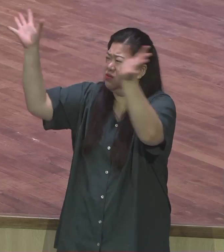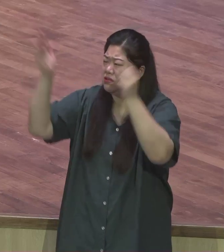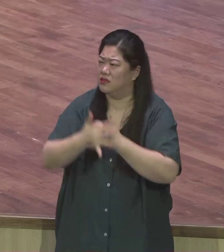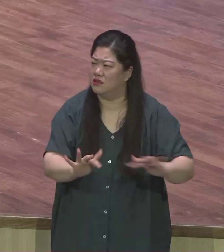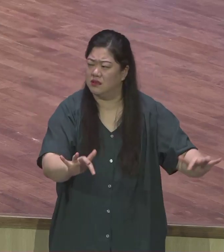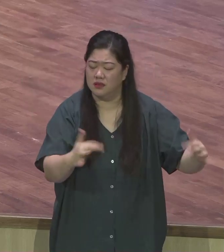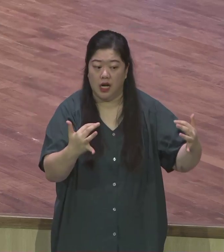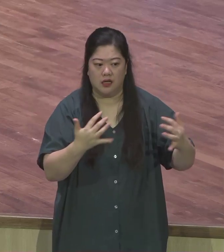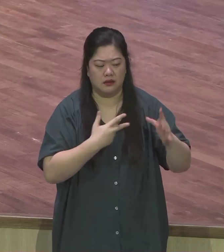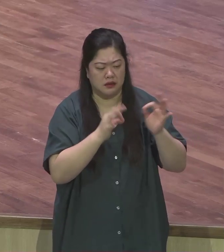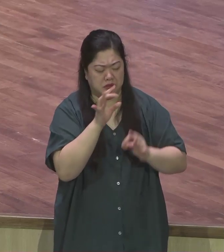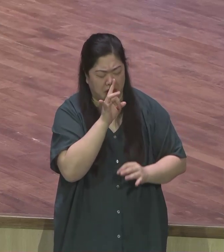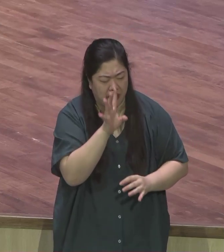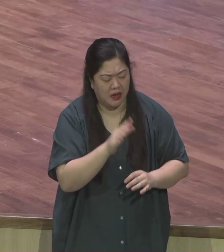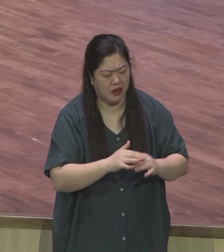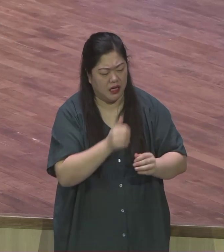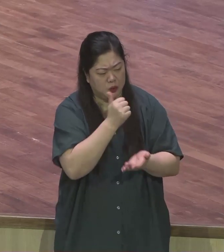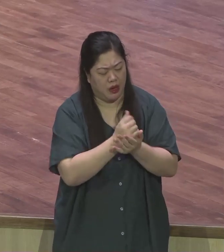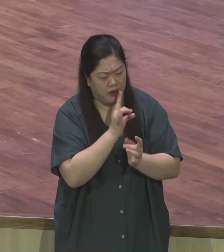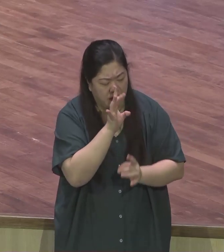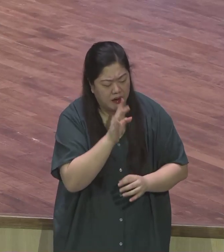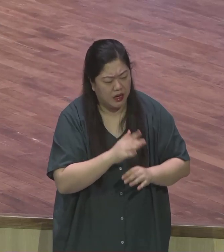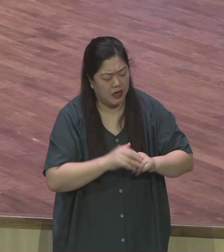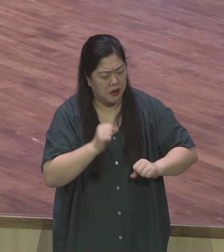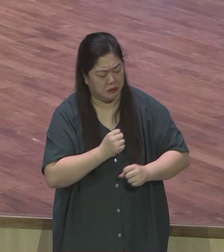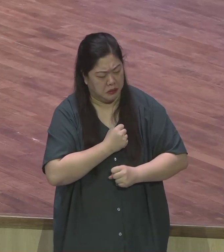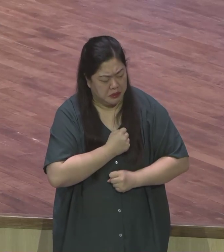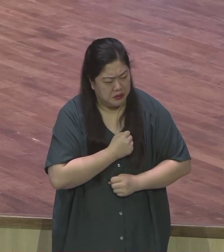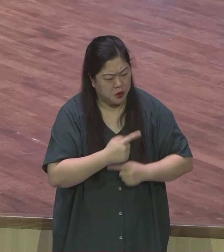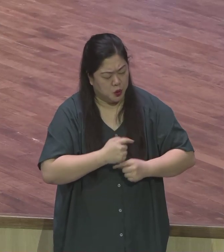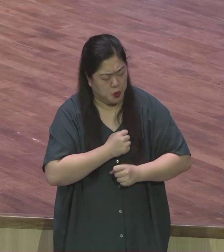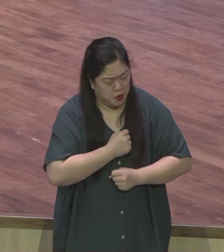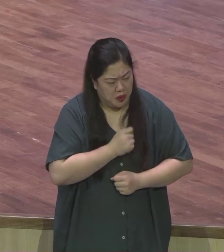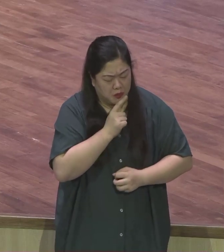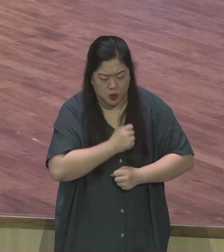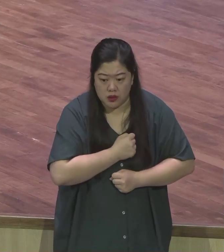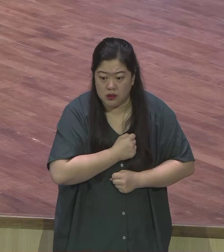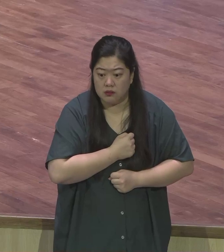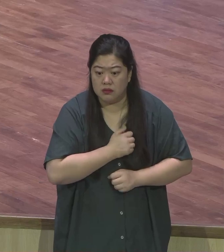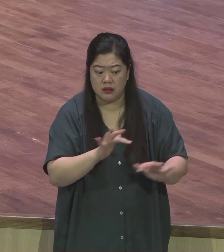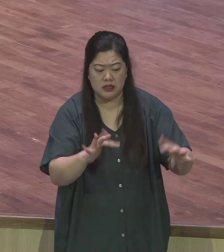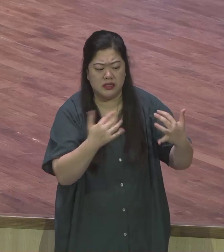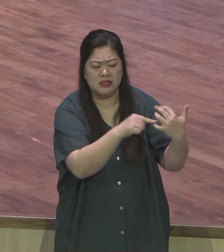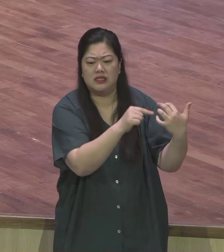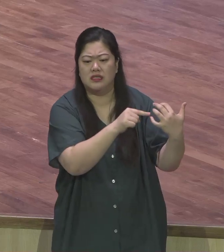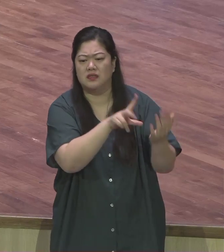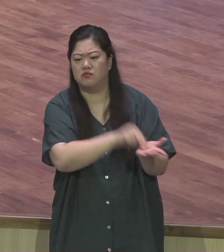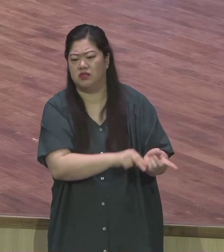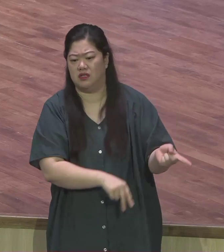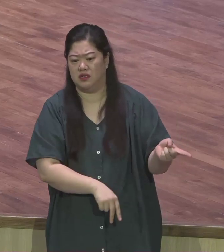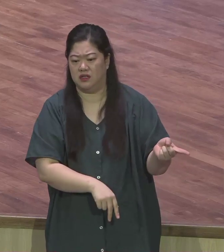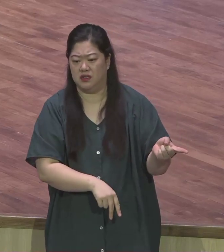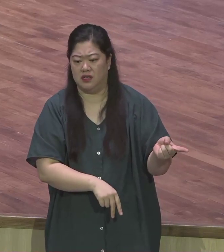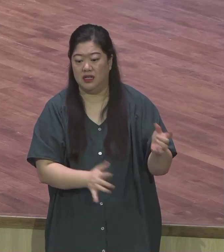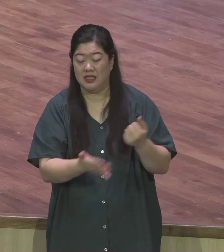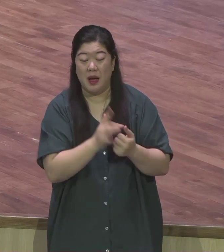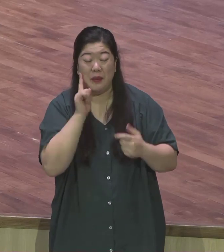예수님을 그리스도 메시아로 보는 것이 아니라 적대의 대상으로 또 제거해야 될 갈등의 대상으로 바라봤습니다